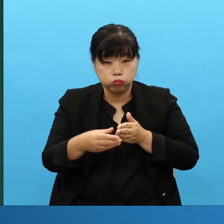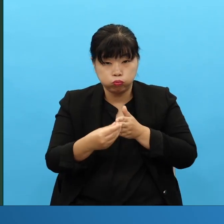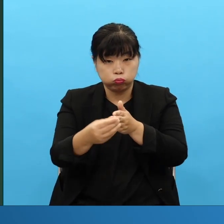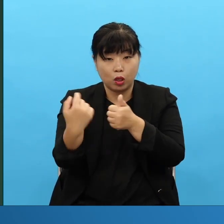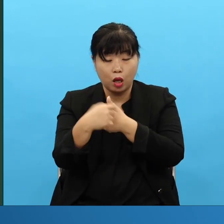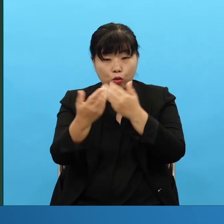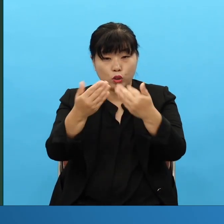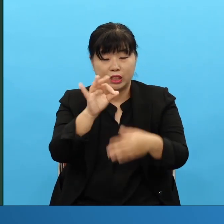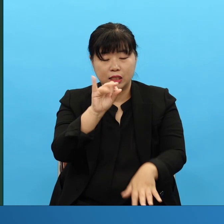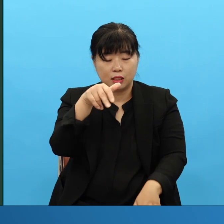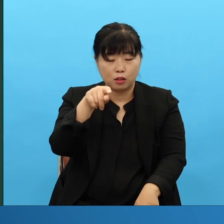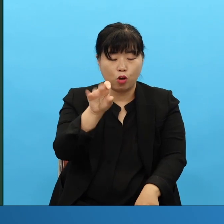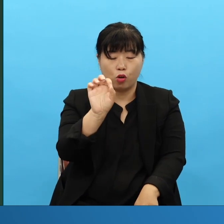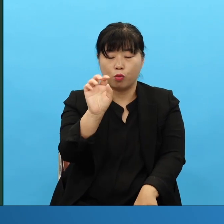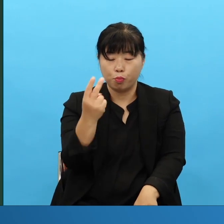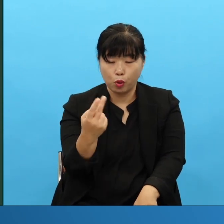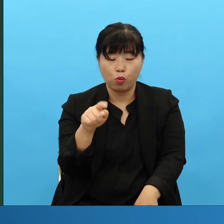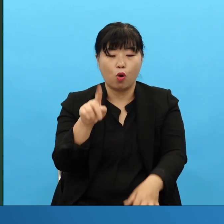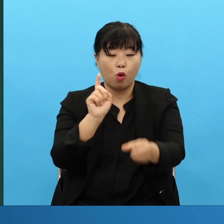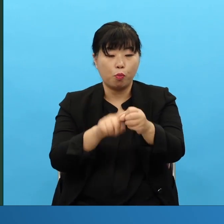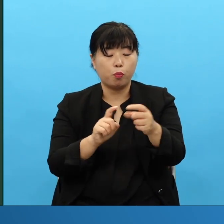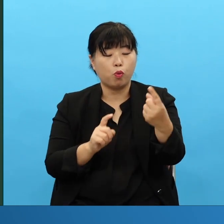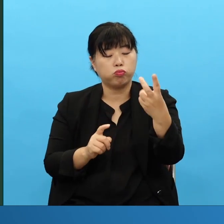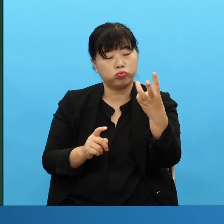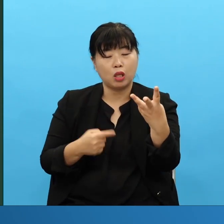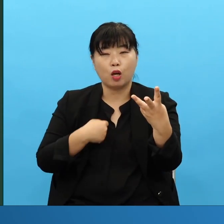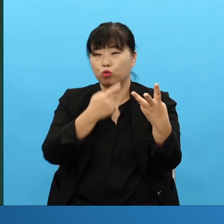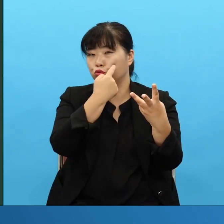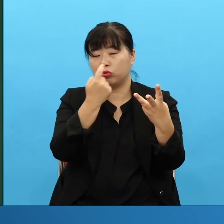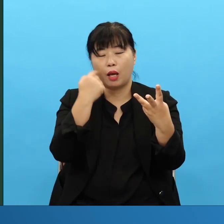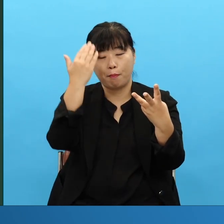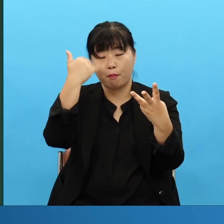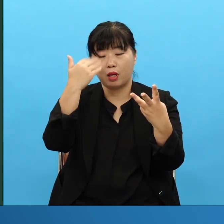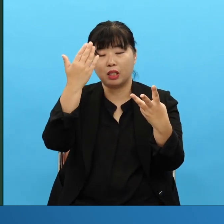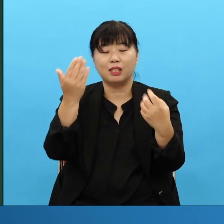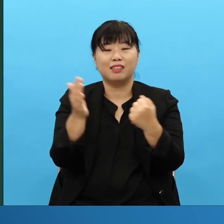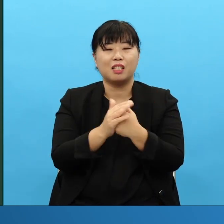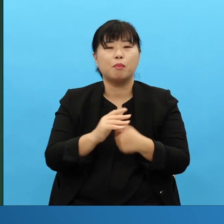이걸 보면 정확하게 쉽게 말하면 전체를 봐버리면 흐름을 딱 본 거죠